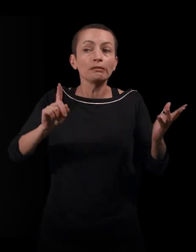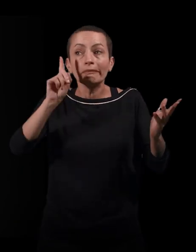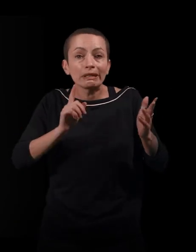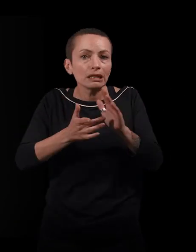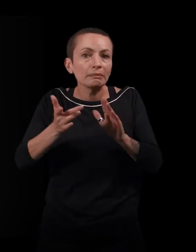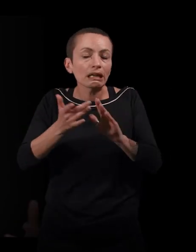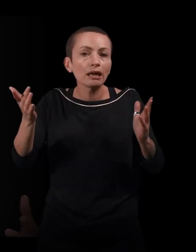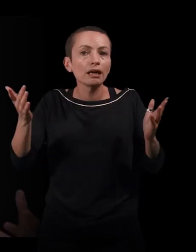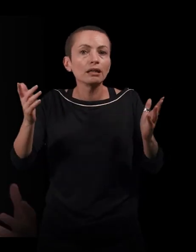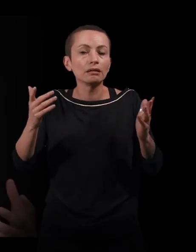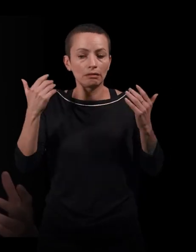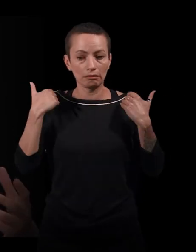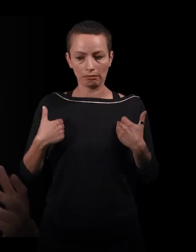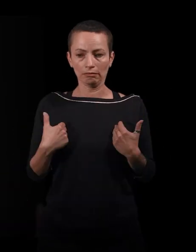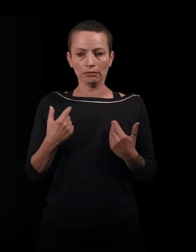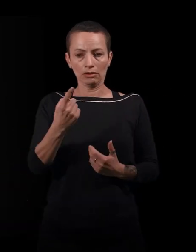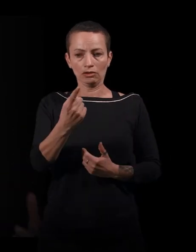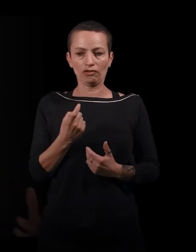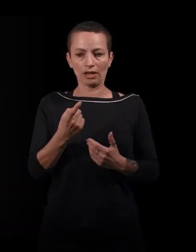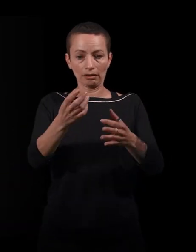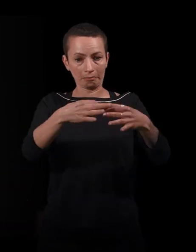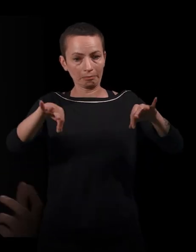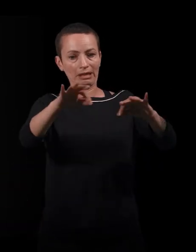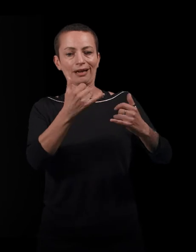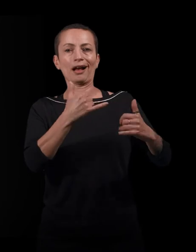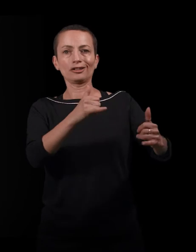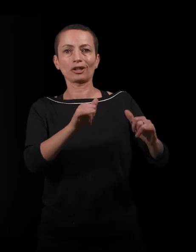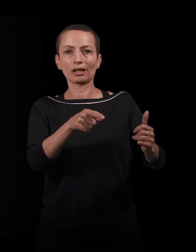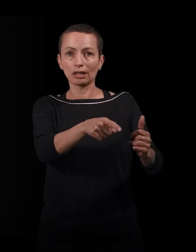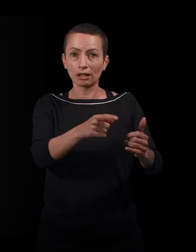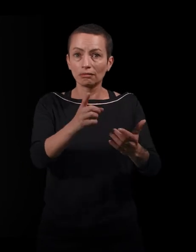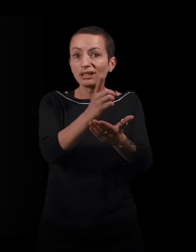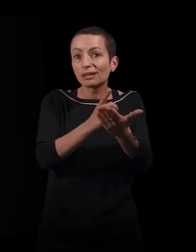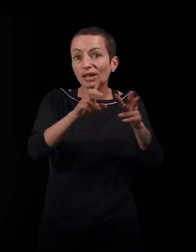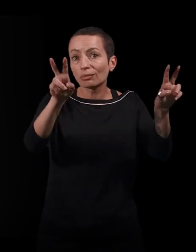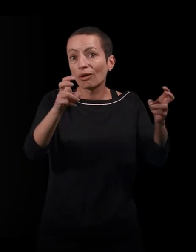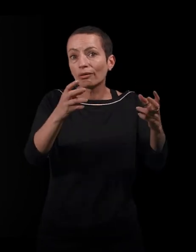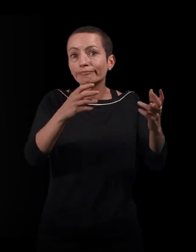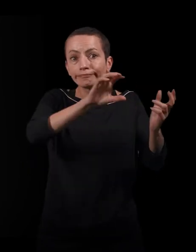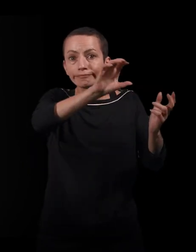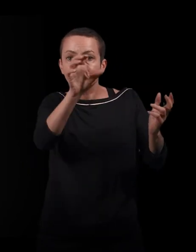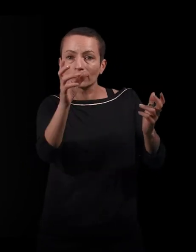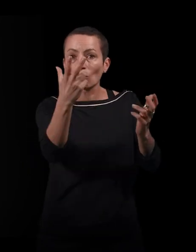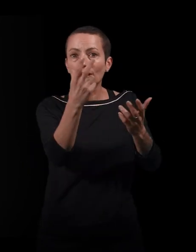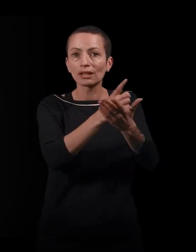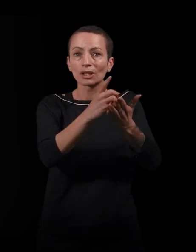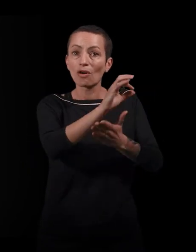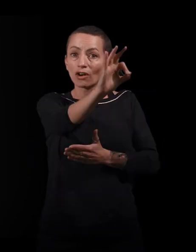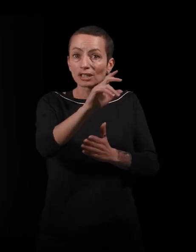'immigré, quand on vient de cette terre d'Algérie qui était un département considéré comme trois départements français à l'époque.